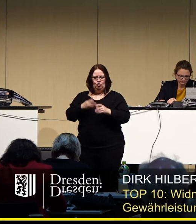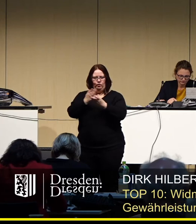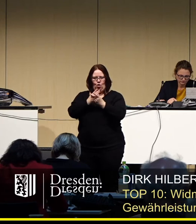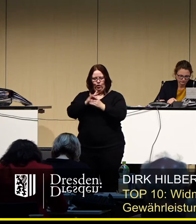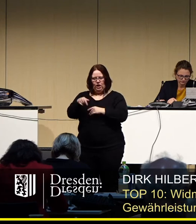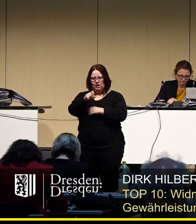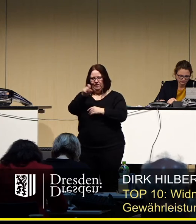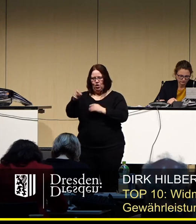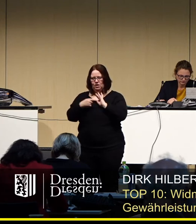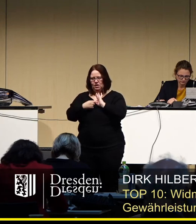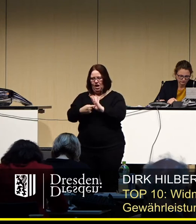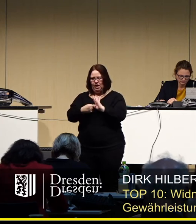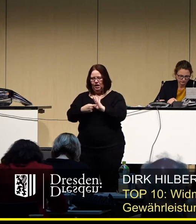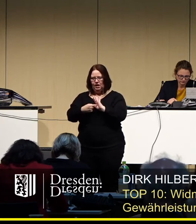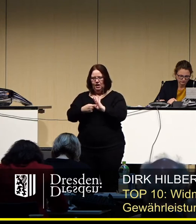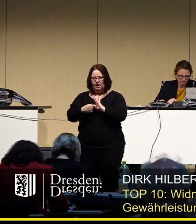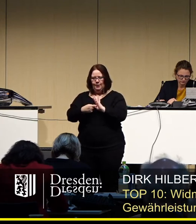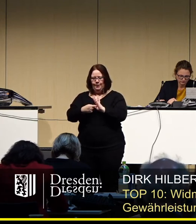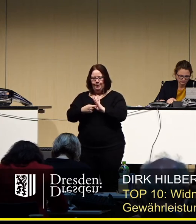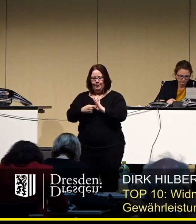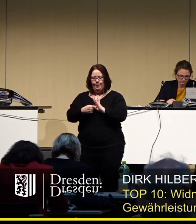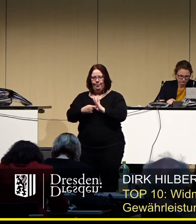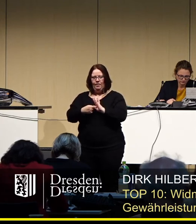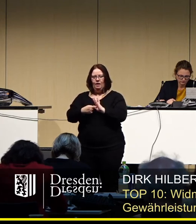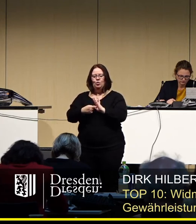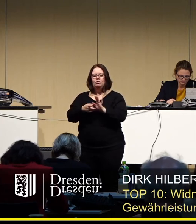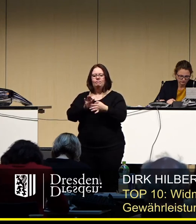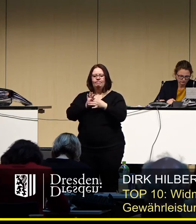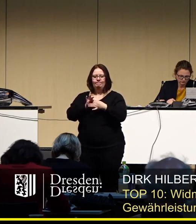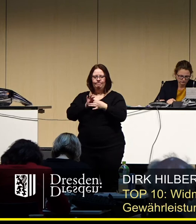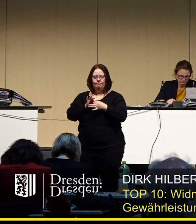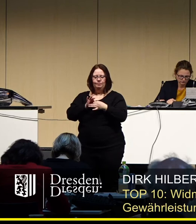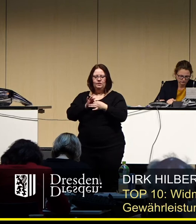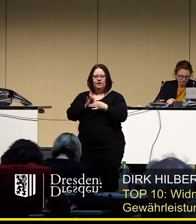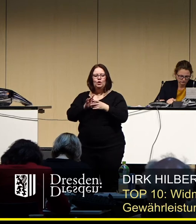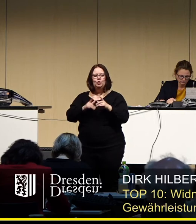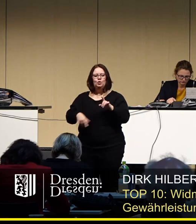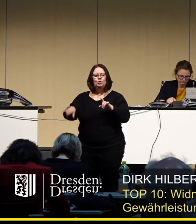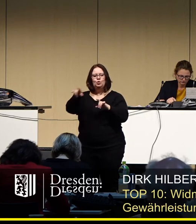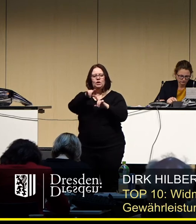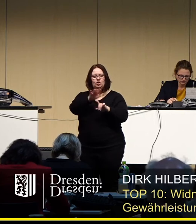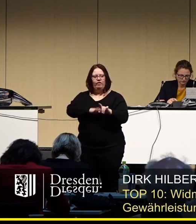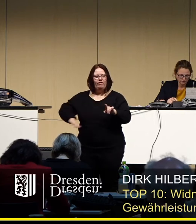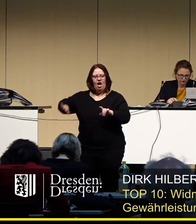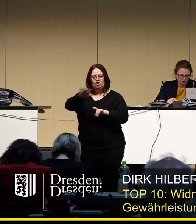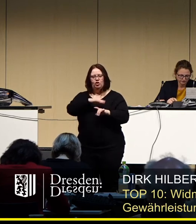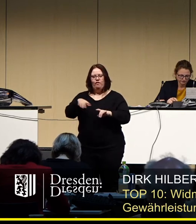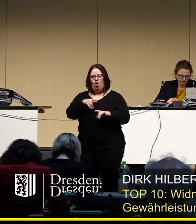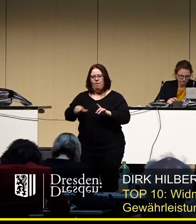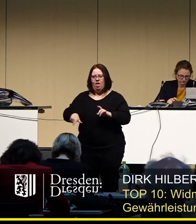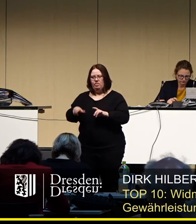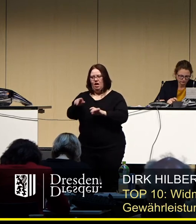nächste Woche anzeigen, sind auch ausschließlich mit der zusätzlichen Fläche Terrassenufer